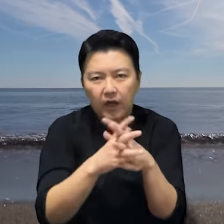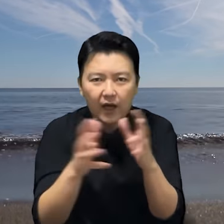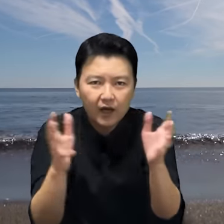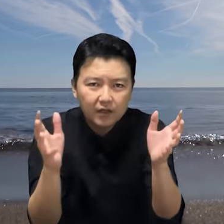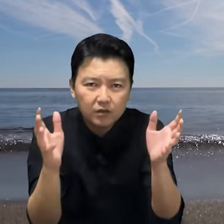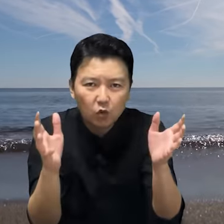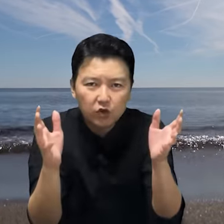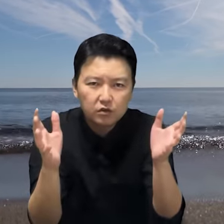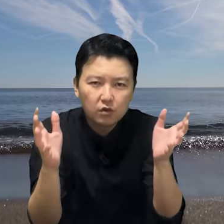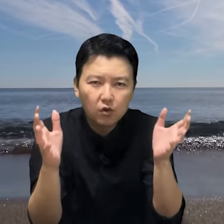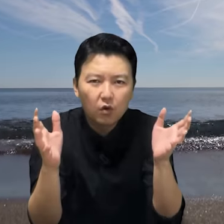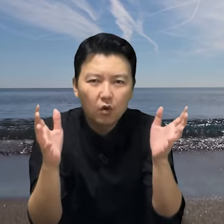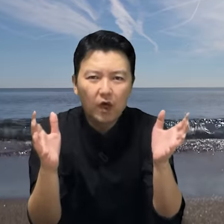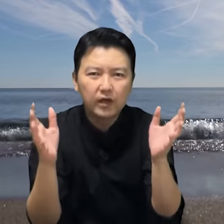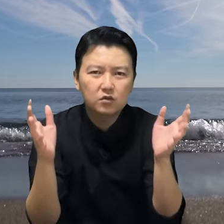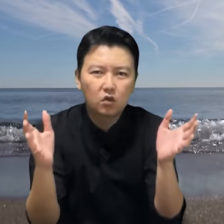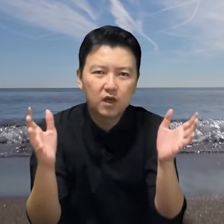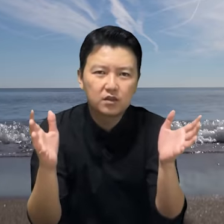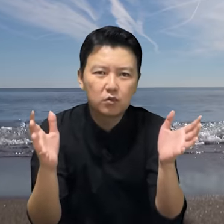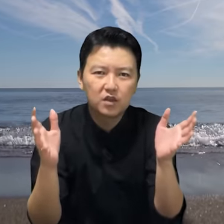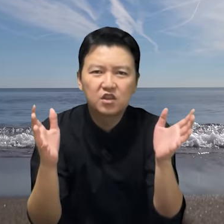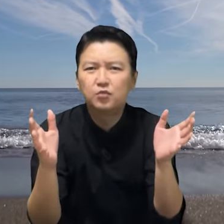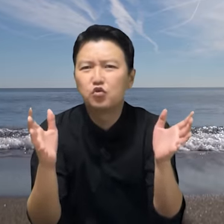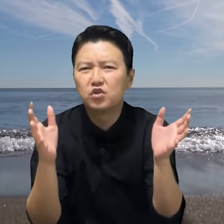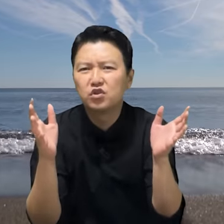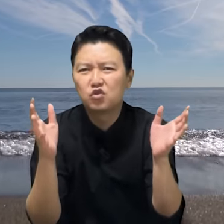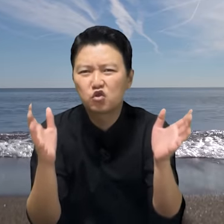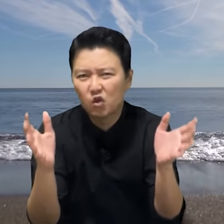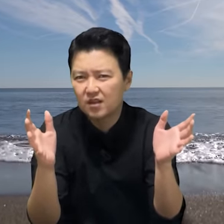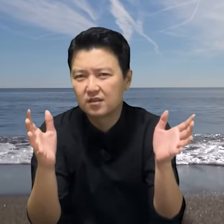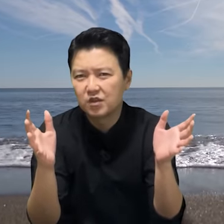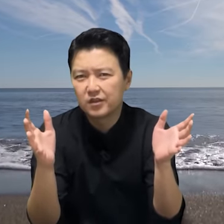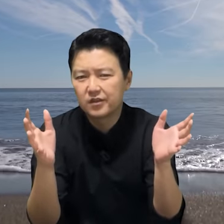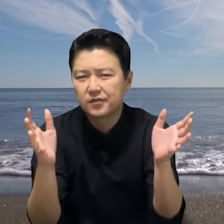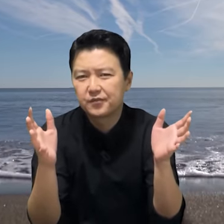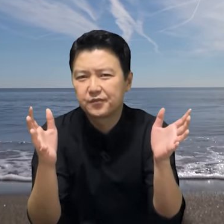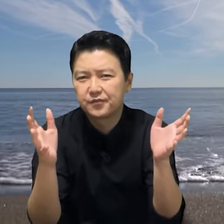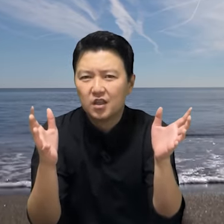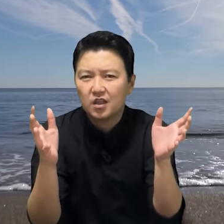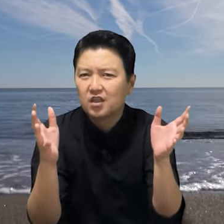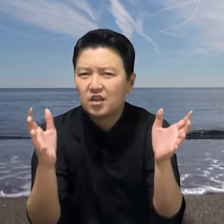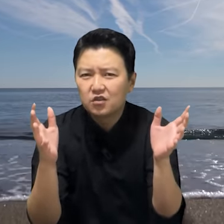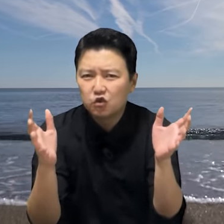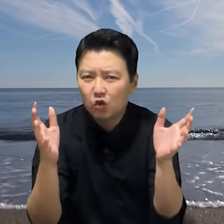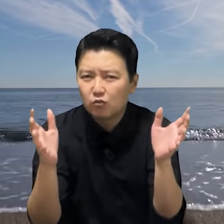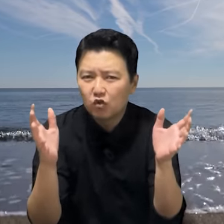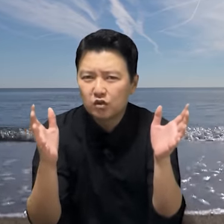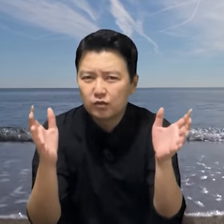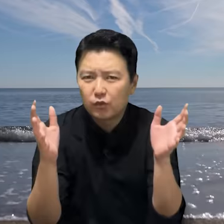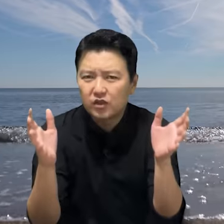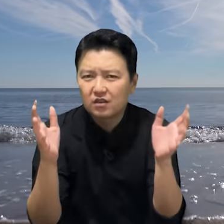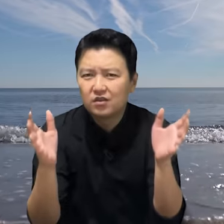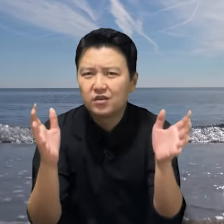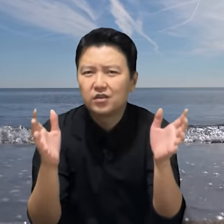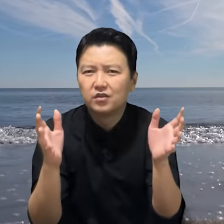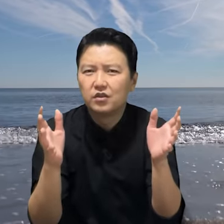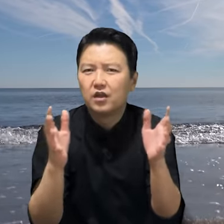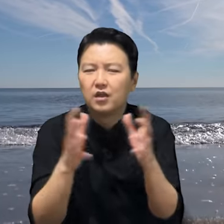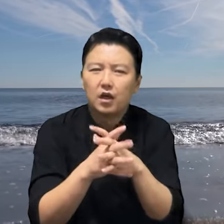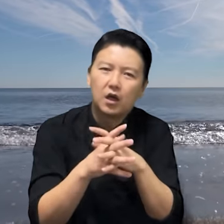칼이 목에 들어오고 화약총까지 보자 집주인은 쫄았습니다. 그 쫀 모습을 보자 그들은 아